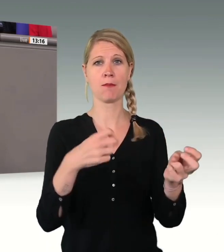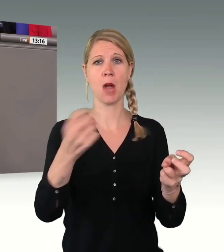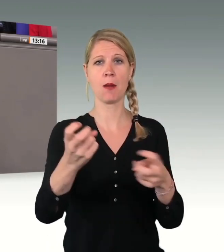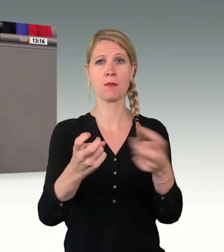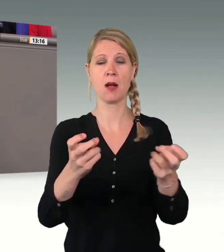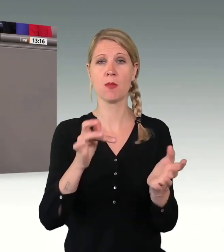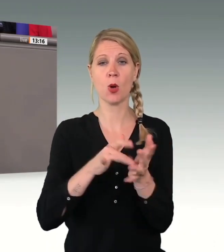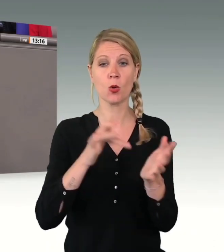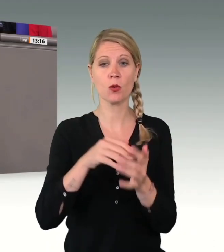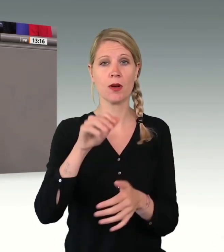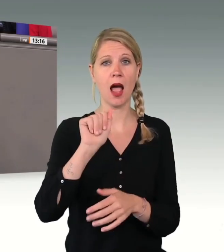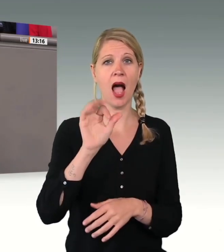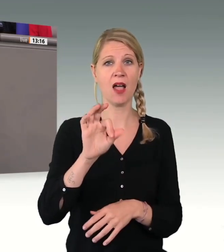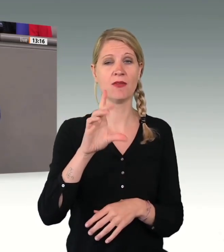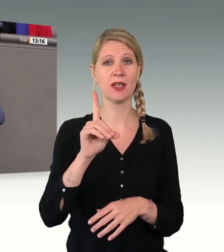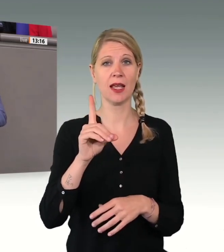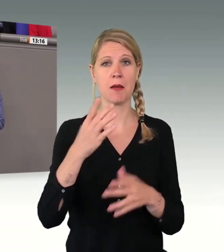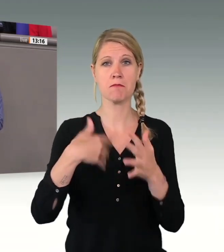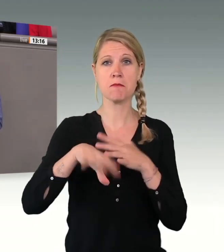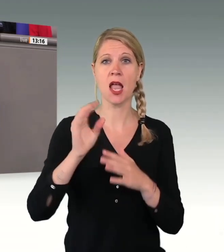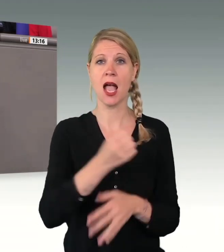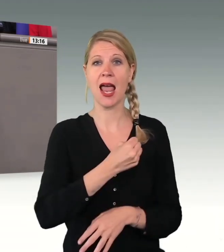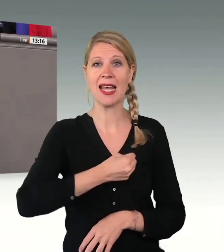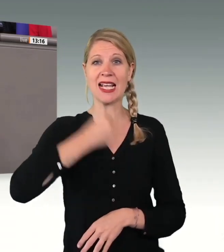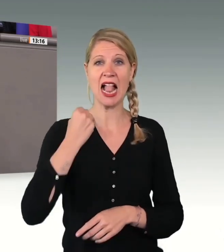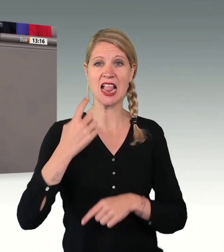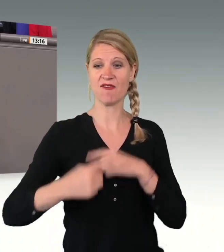Das könnte etwas mit Verfassungsfeindlichkeit zu tun haben.